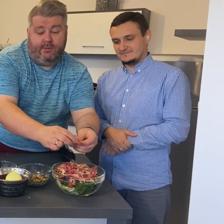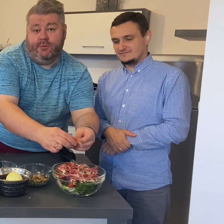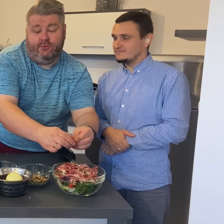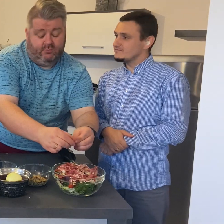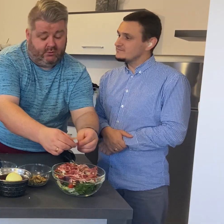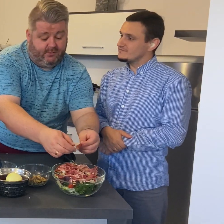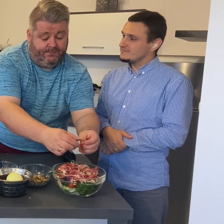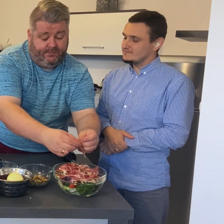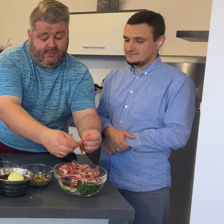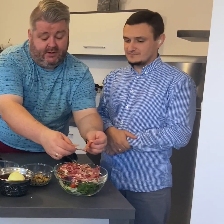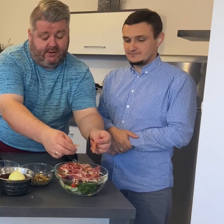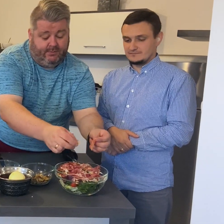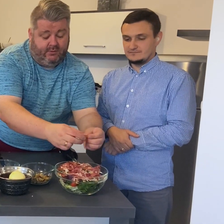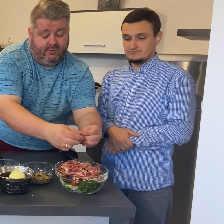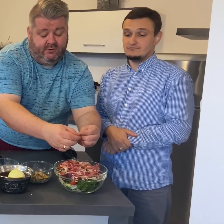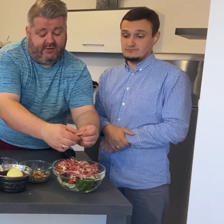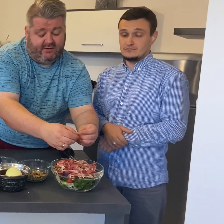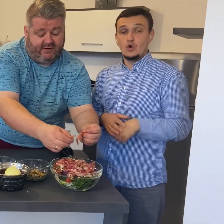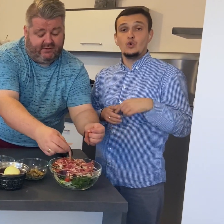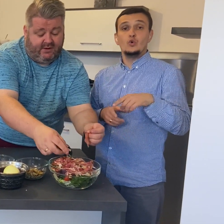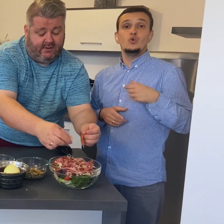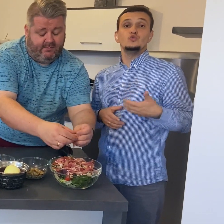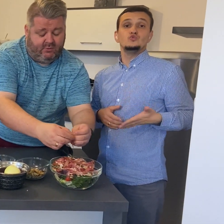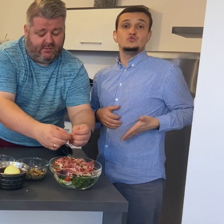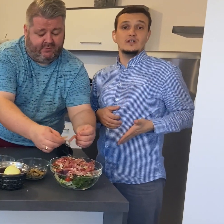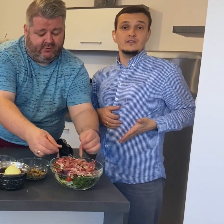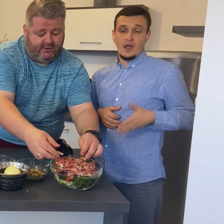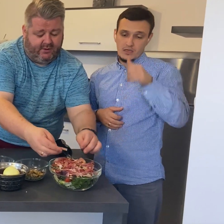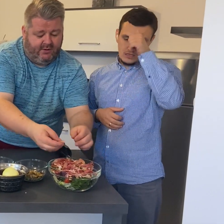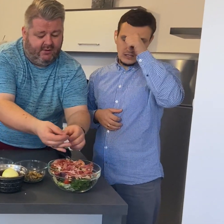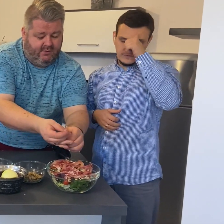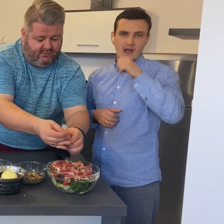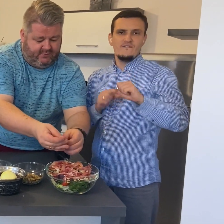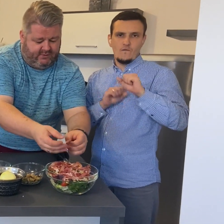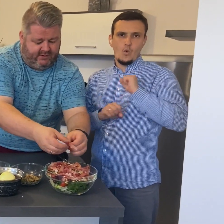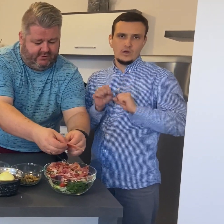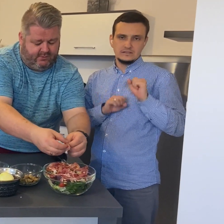prościuto, albo szwarzwalska my tu mamy szynkę szwarzwalską